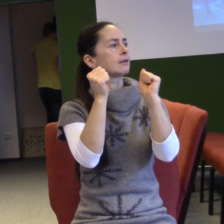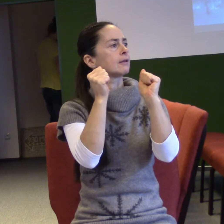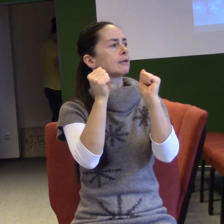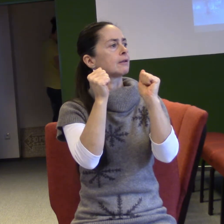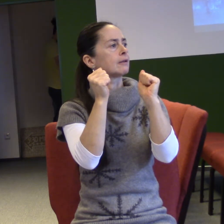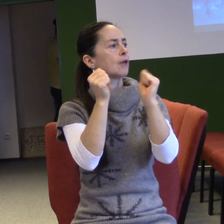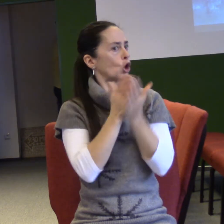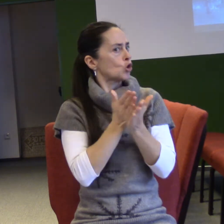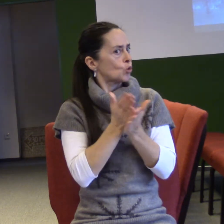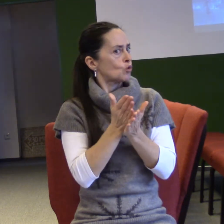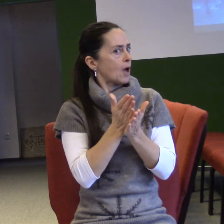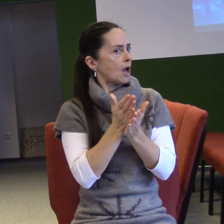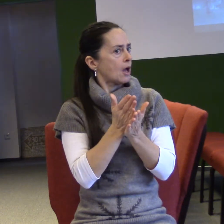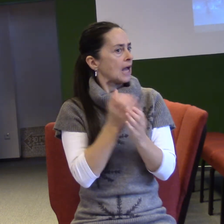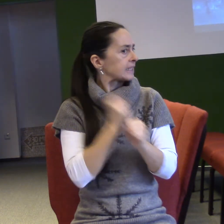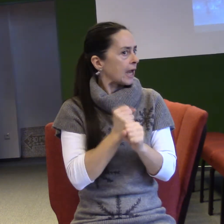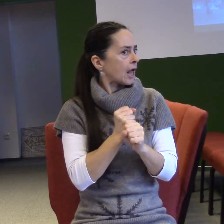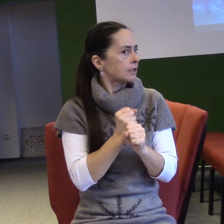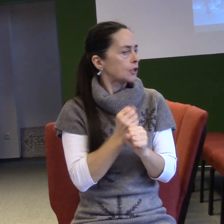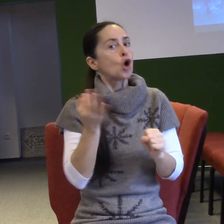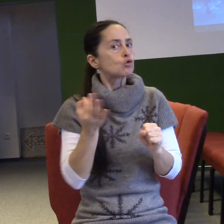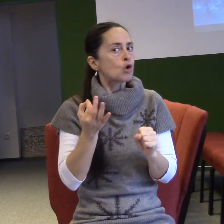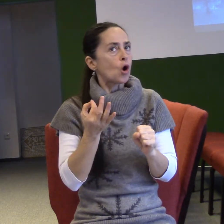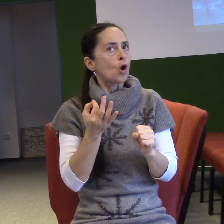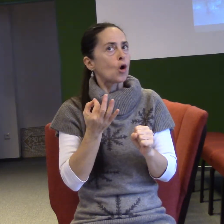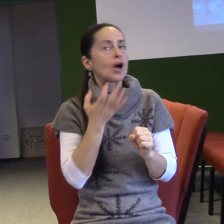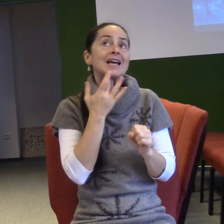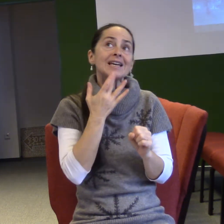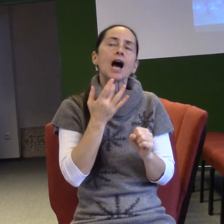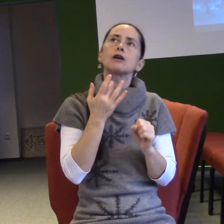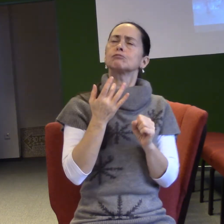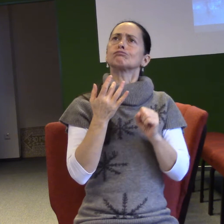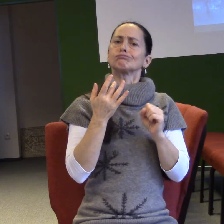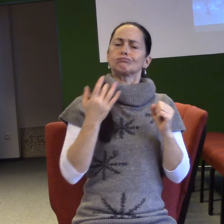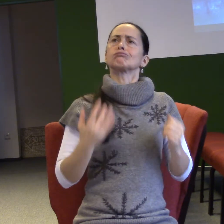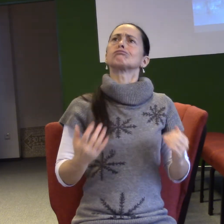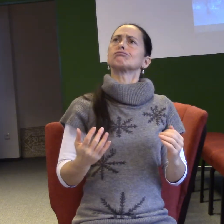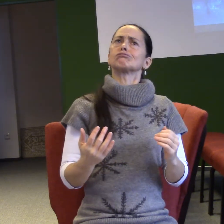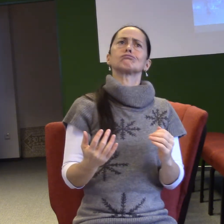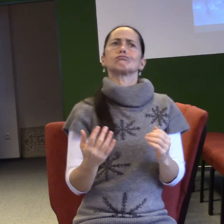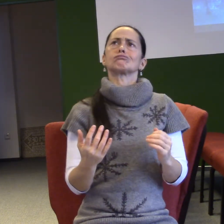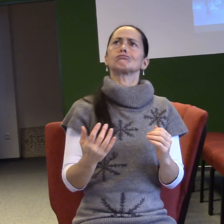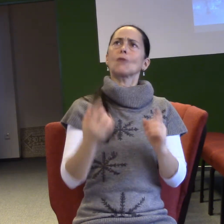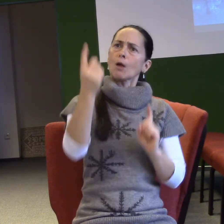máme dělat, že budeme vědět, jak před Bohem můžeme stát a že budeme si jistit, kým jsme v něm.